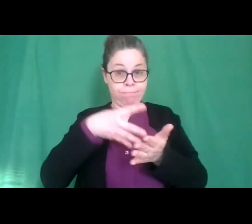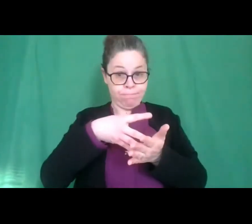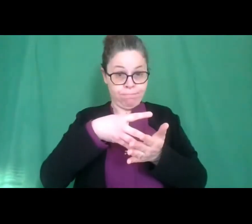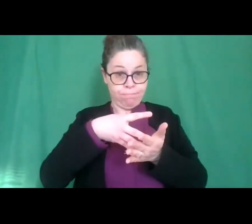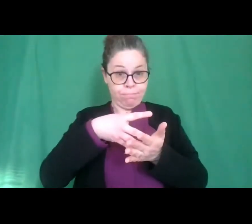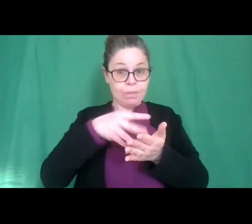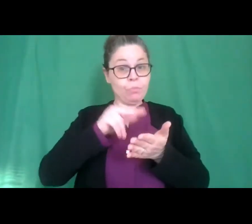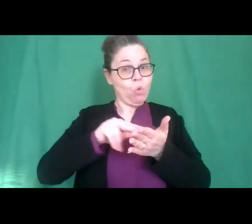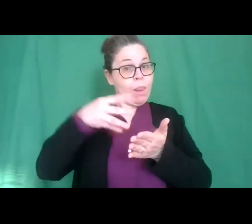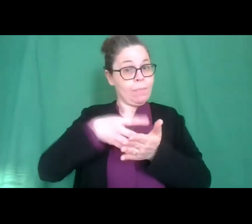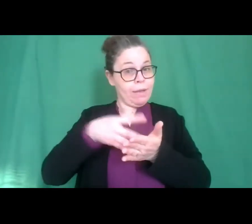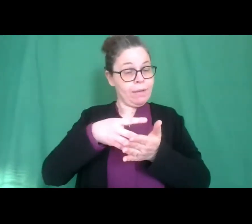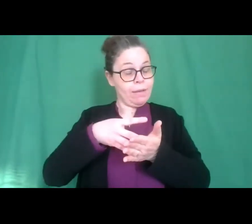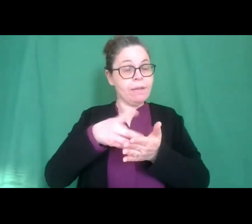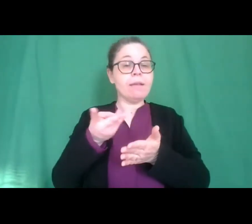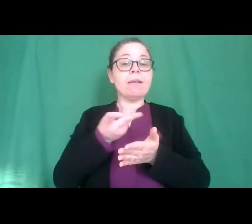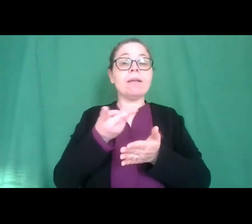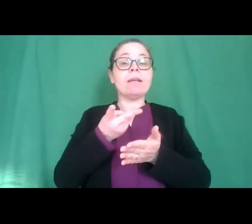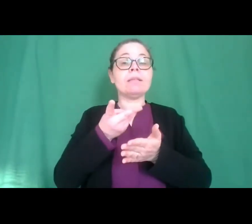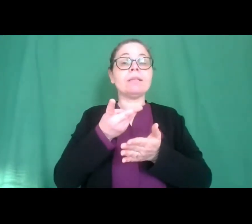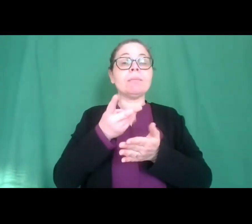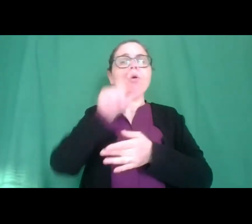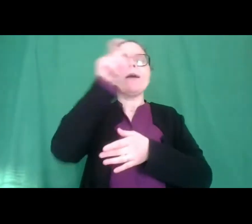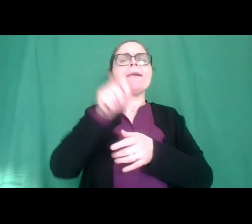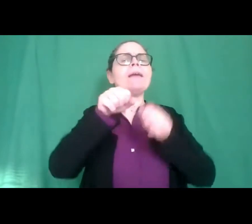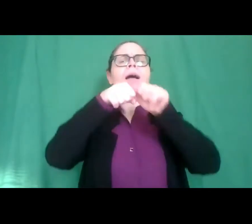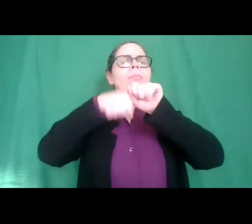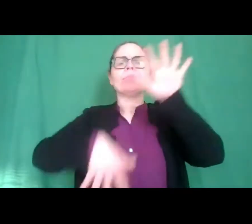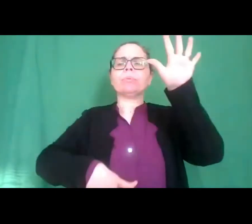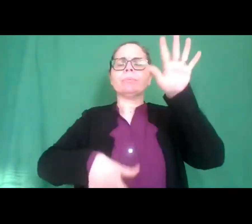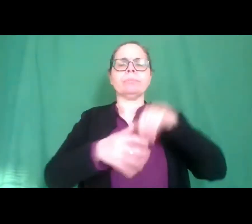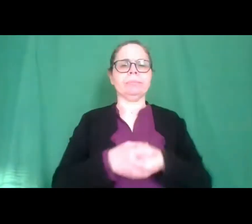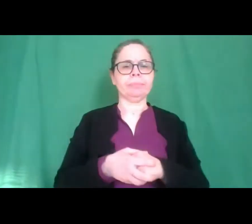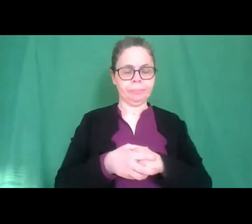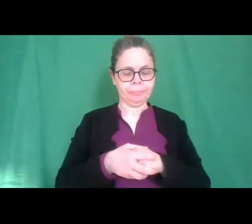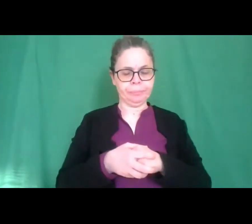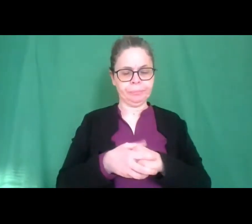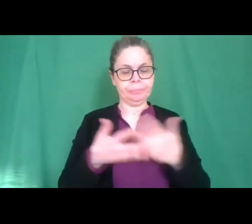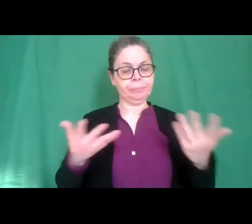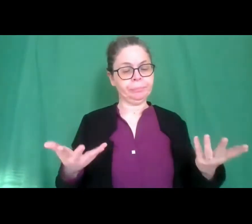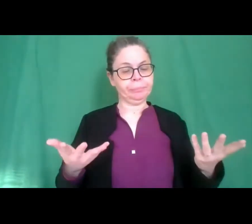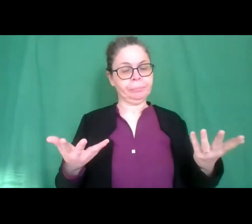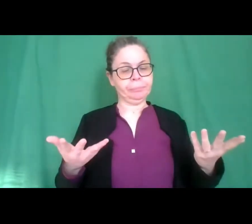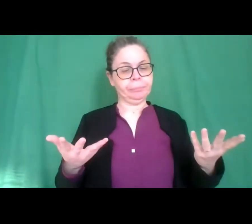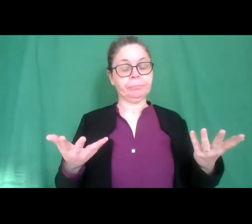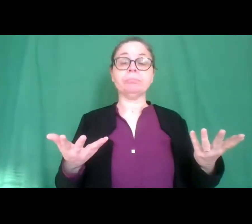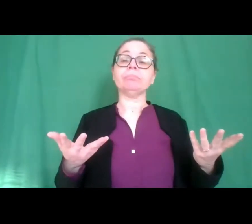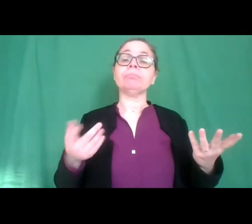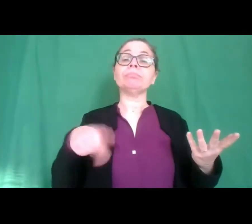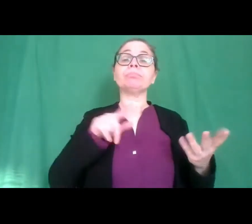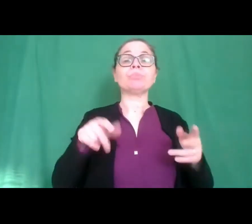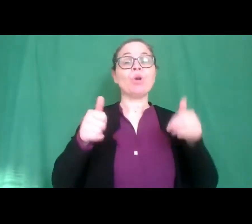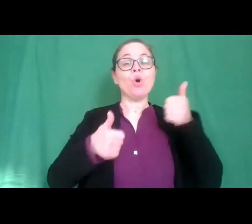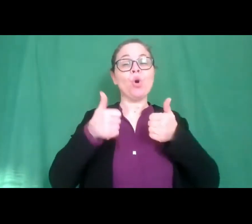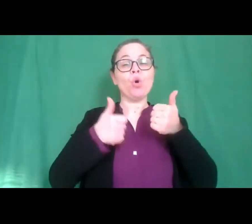grado le scuole medie di tutto il territorio nazionale ha voluto essere un'occasione di